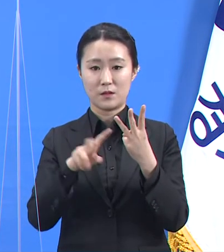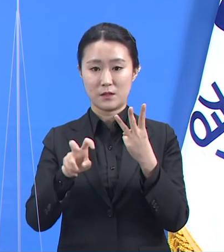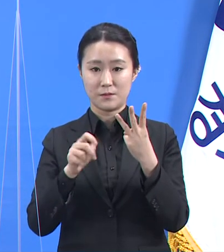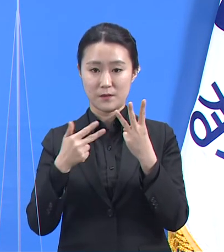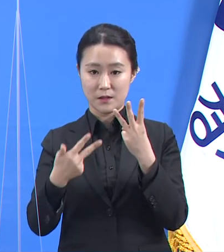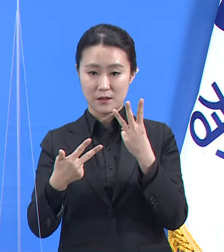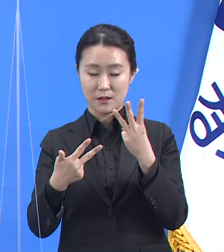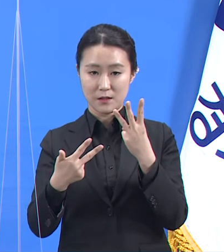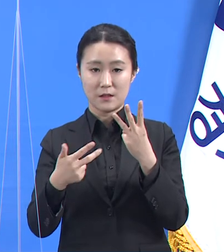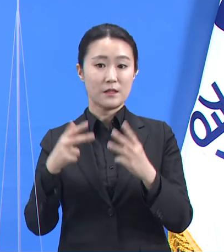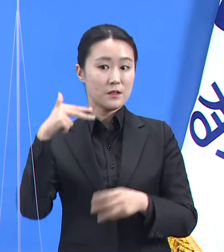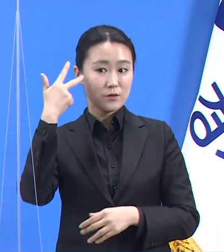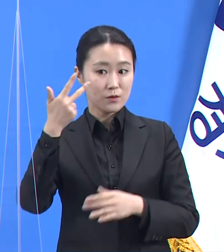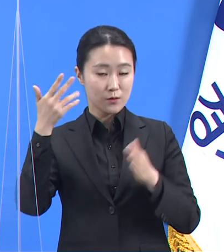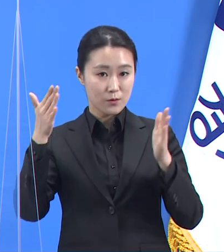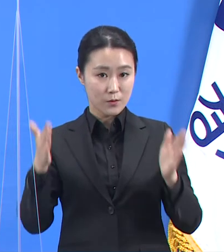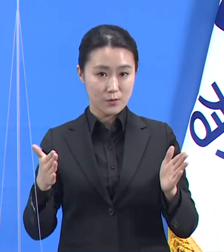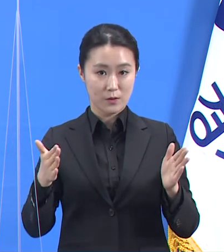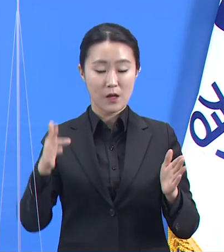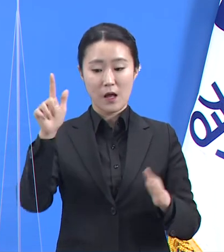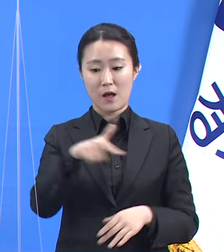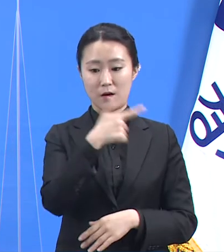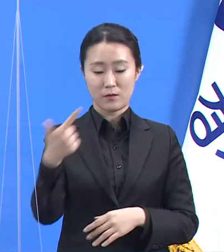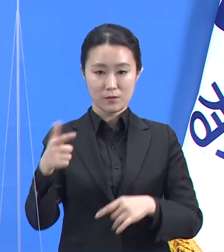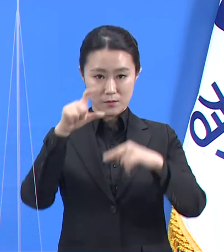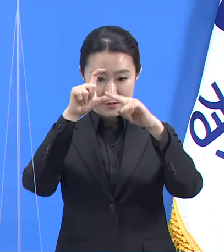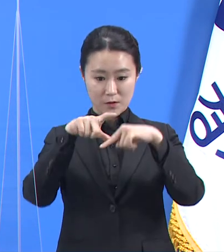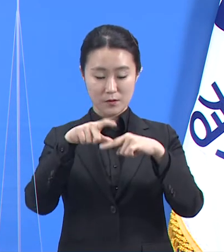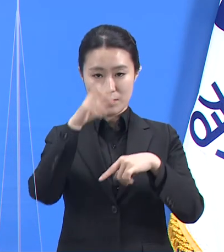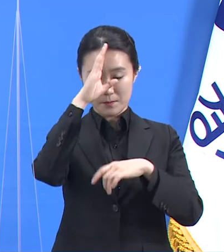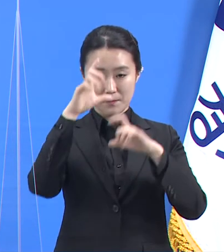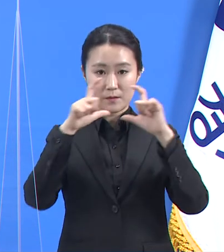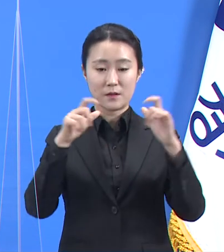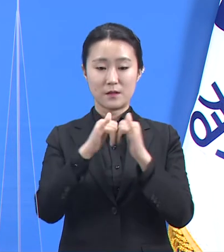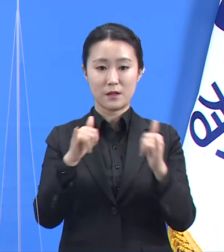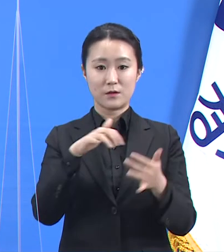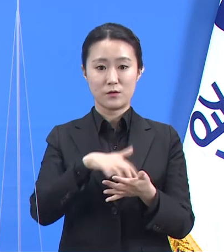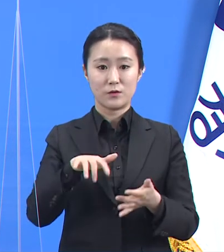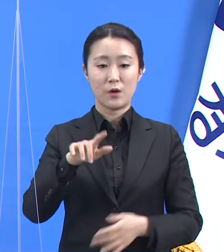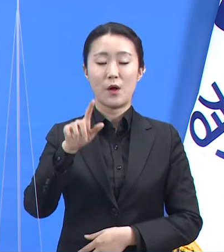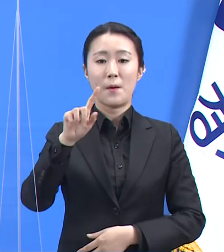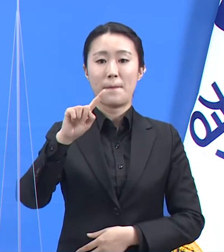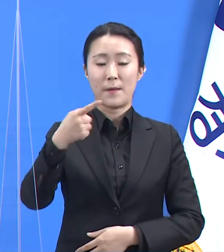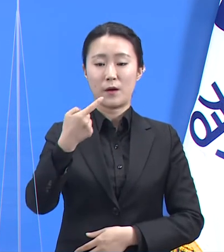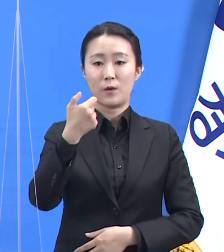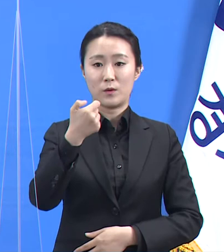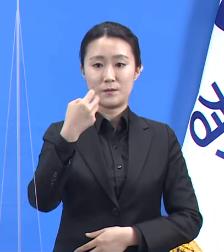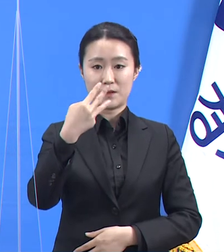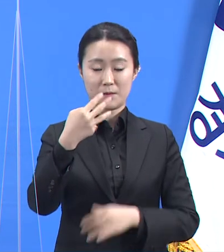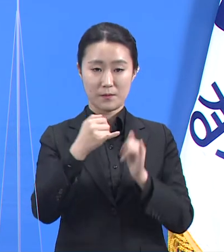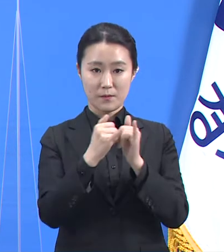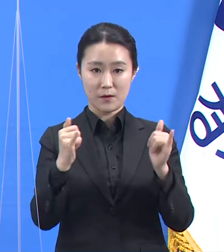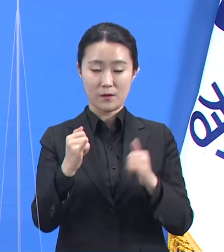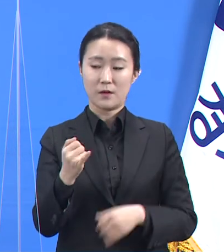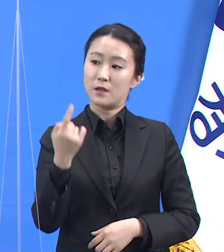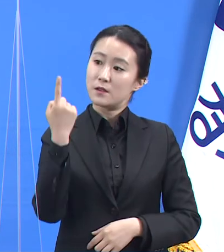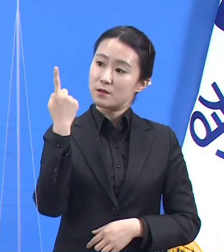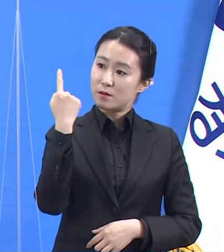일평균 확진자는 153명으로 전주 165명 대비 12명